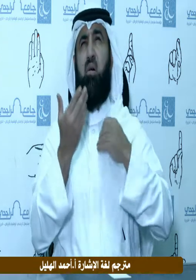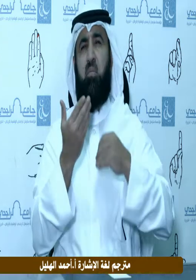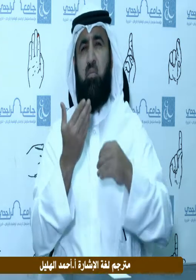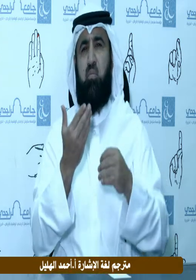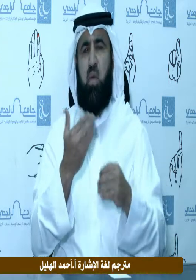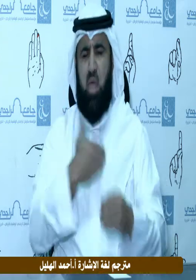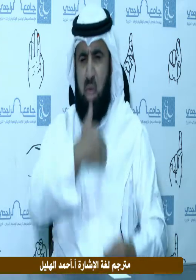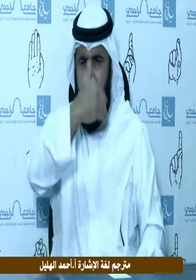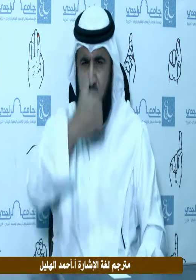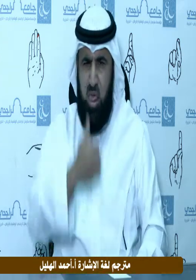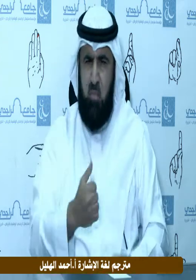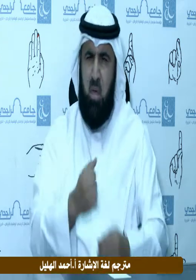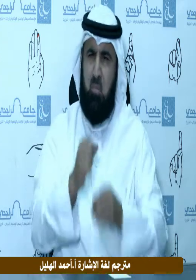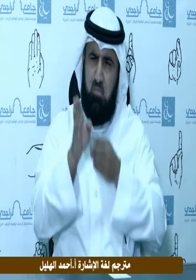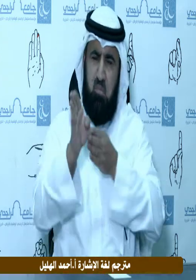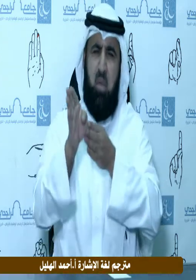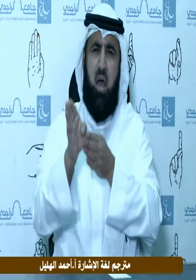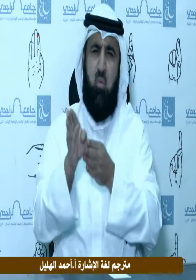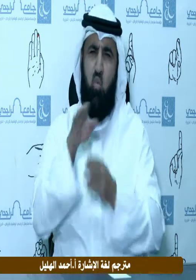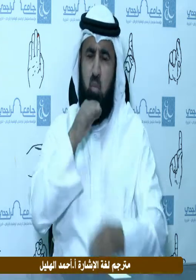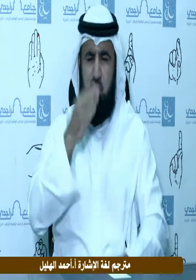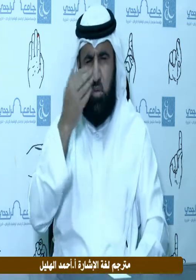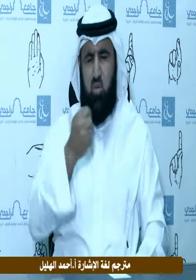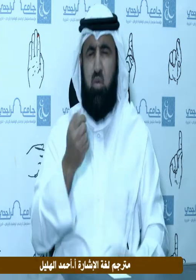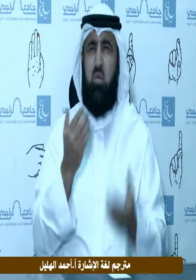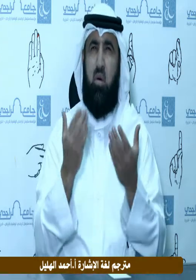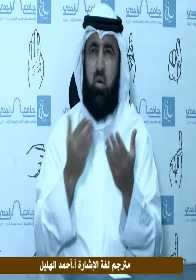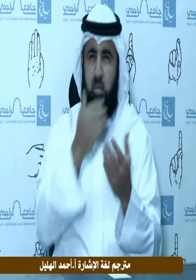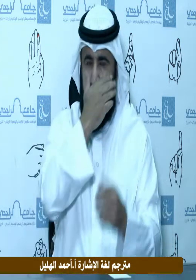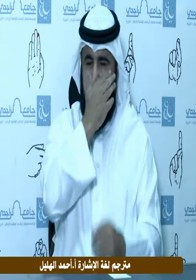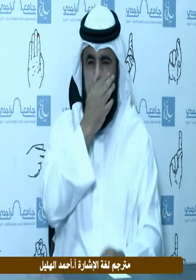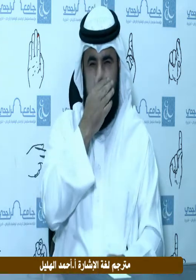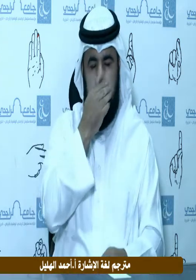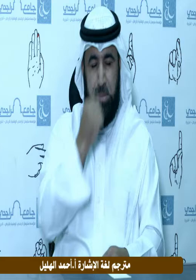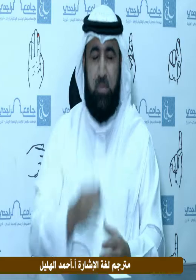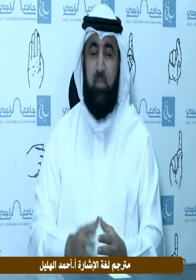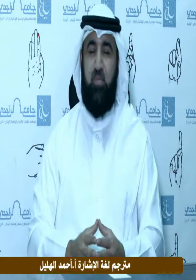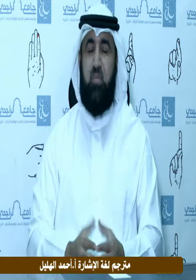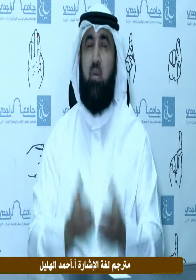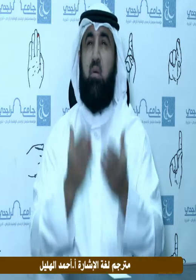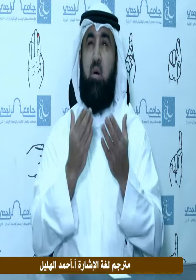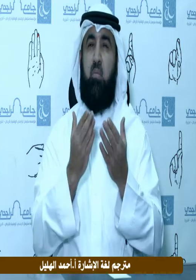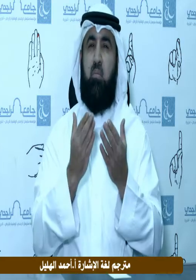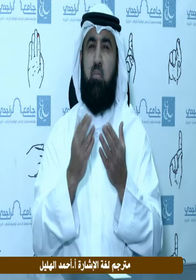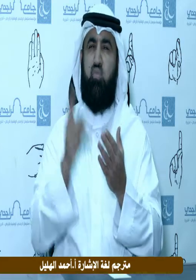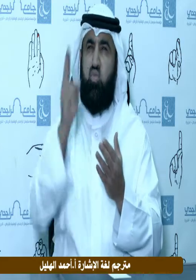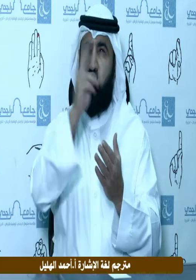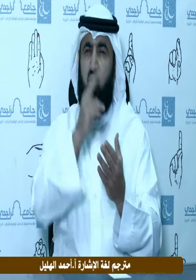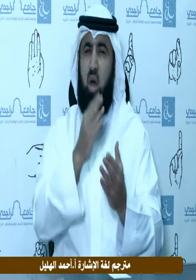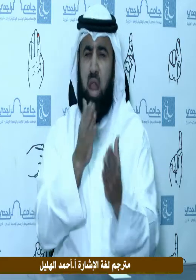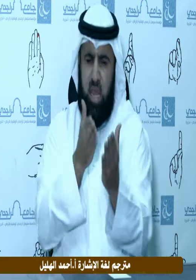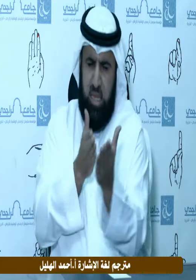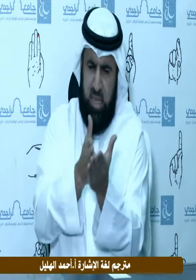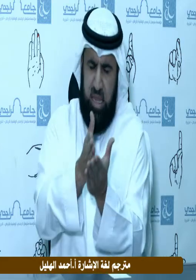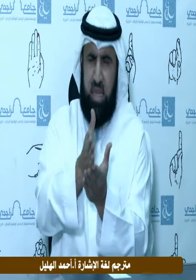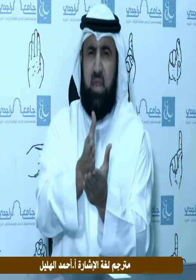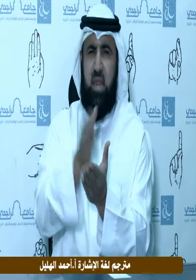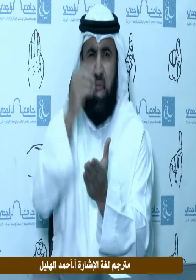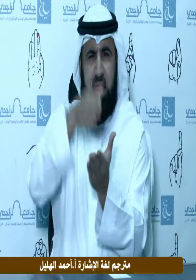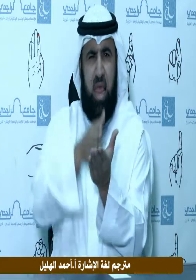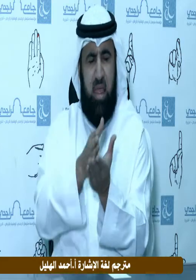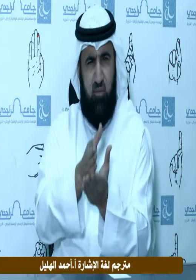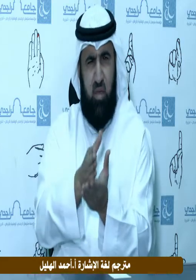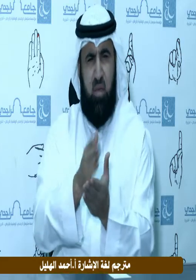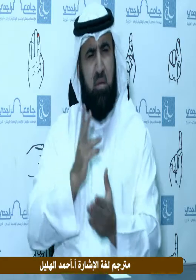للمتقين إماما اللهم إنا نسألك الهدى والتقى والعفاف